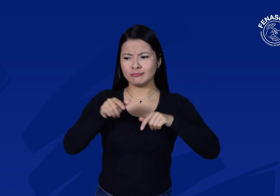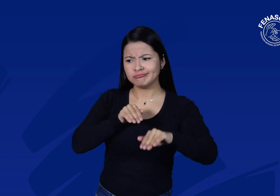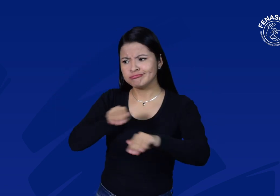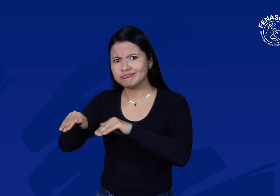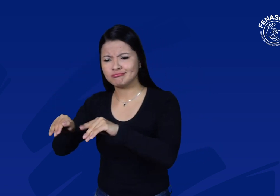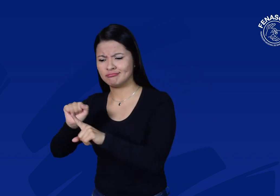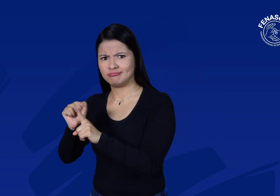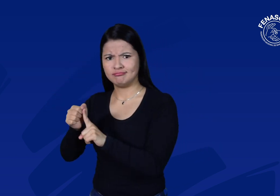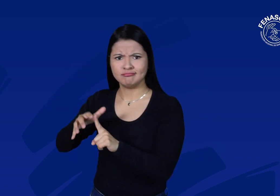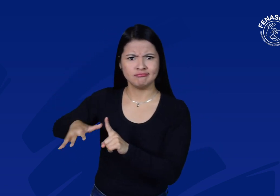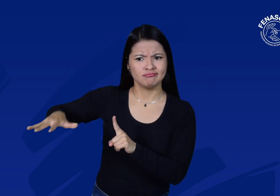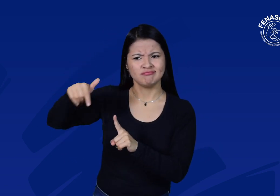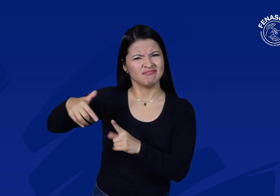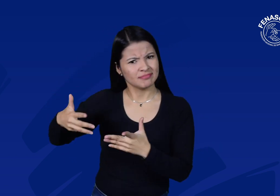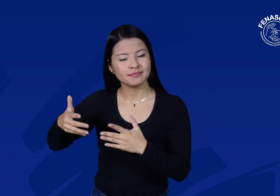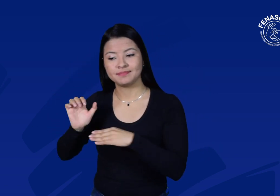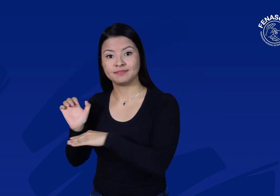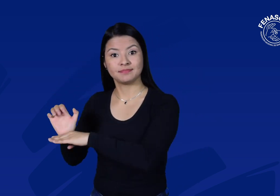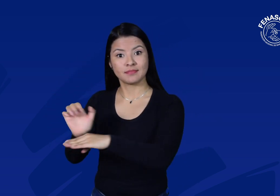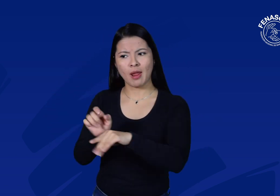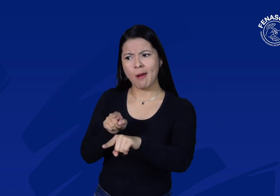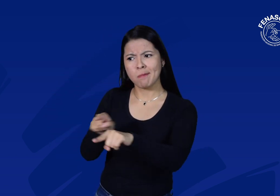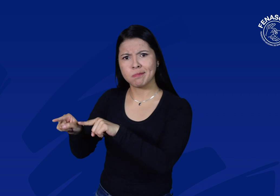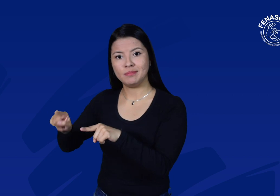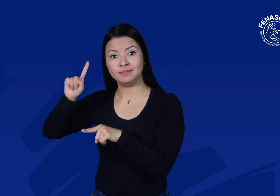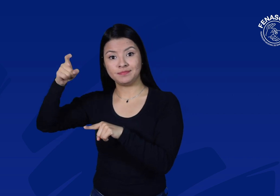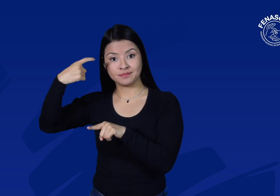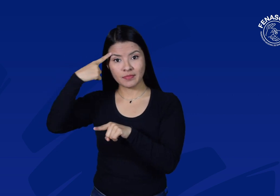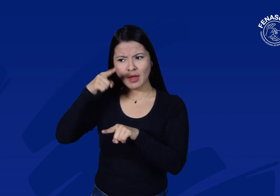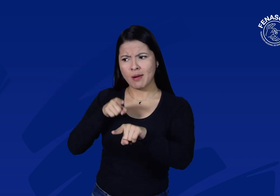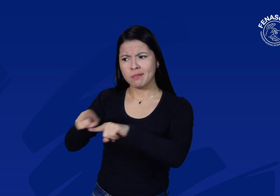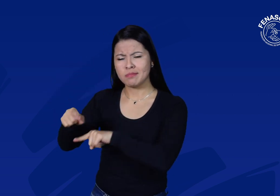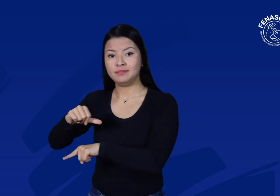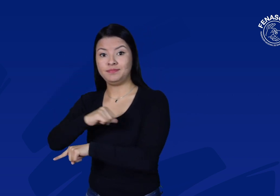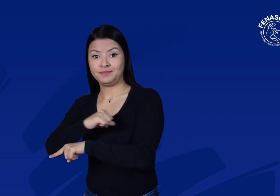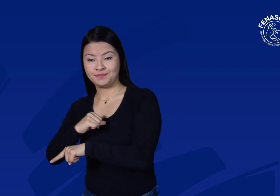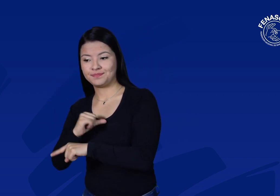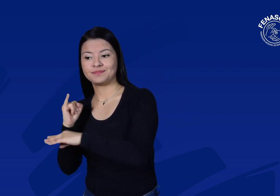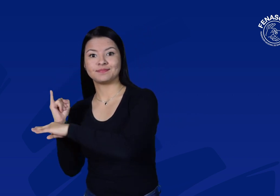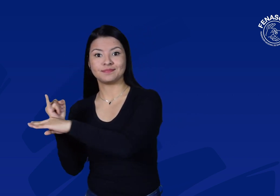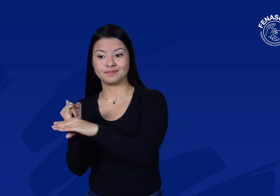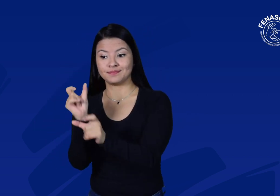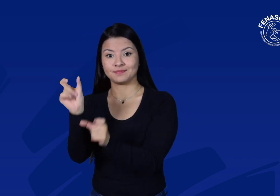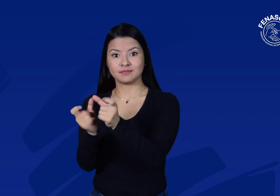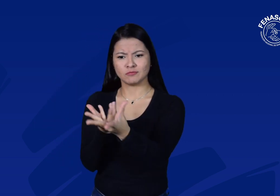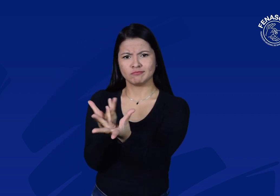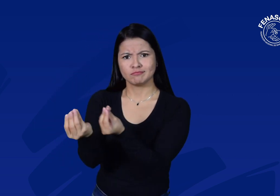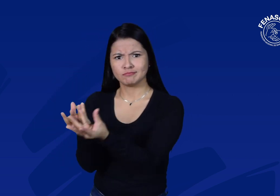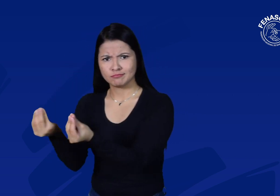Sensibilizar a la sociedad, incluso a nivel familiar, para